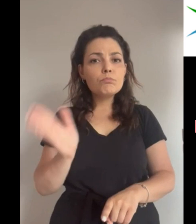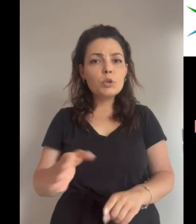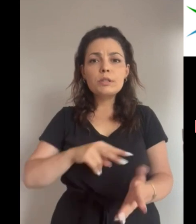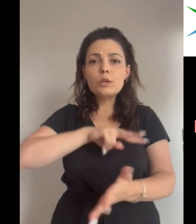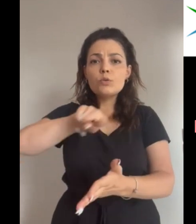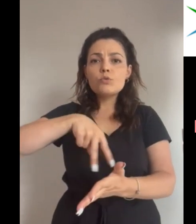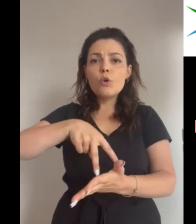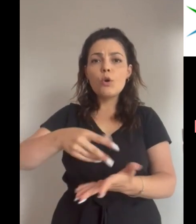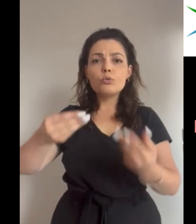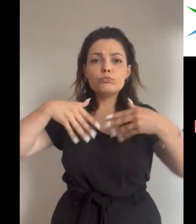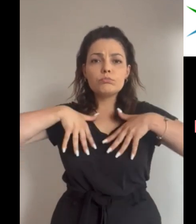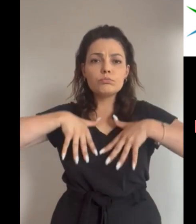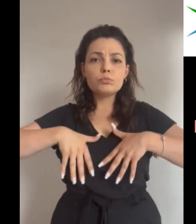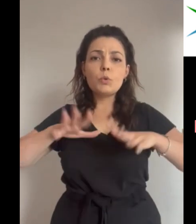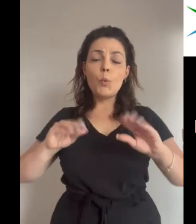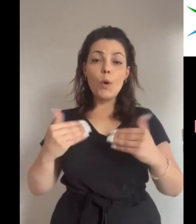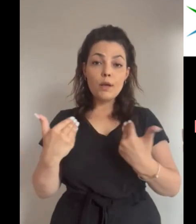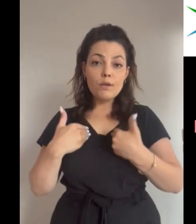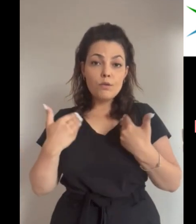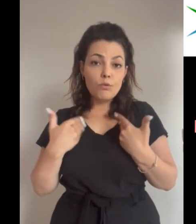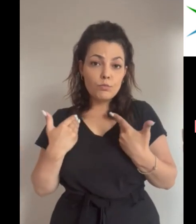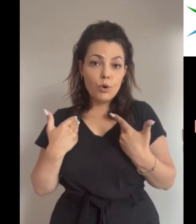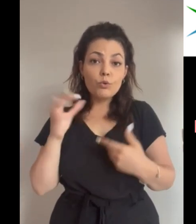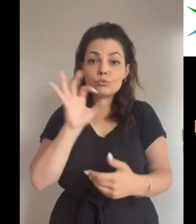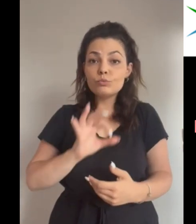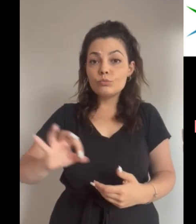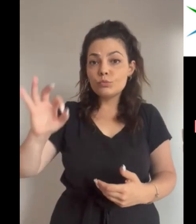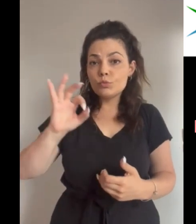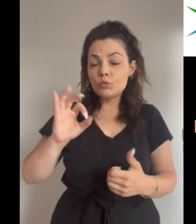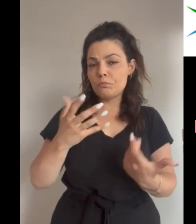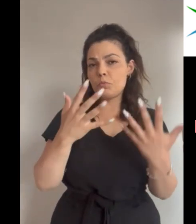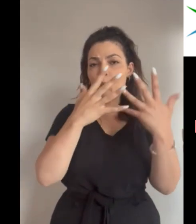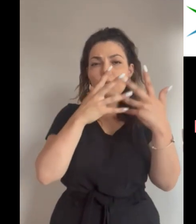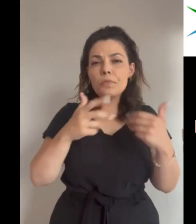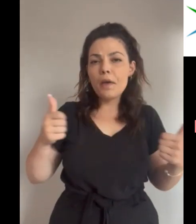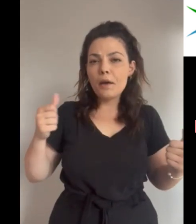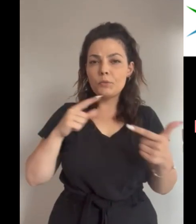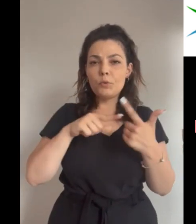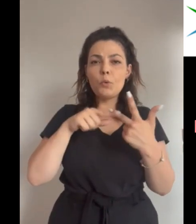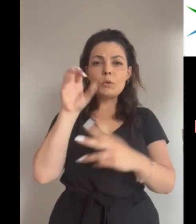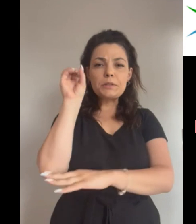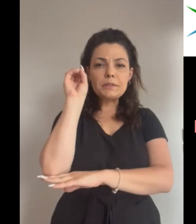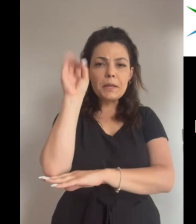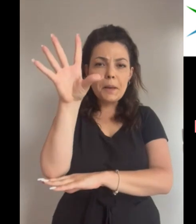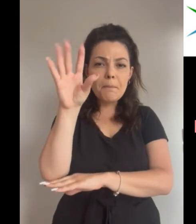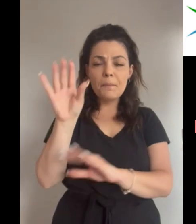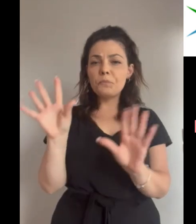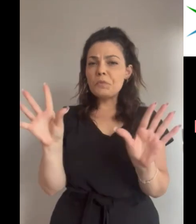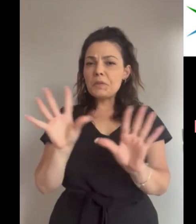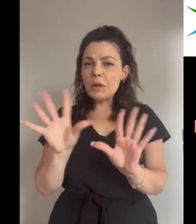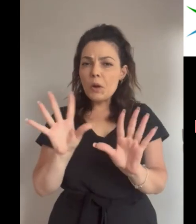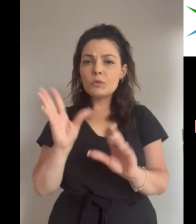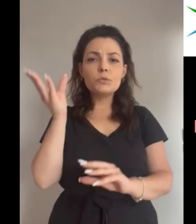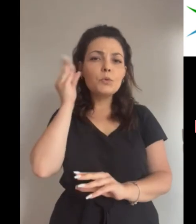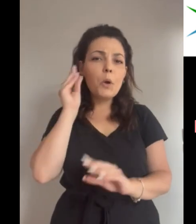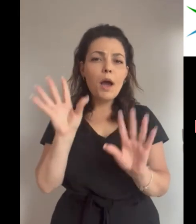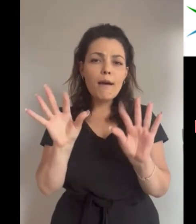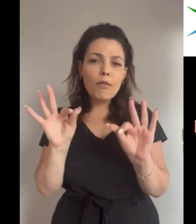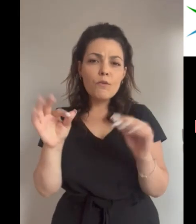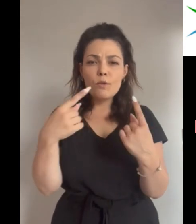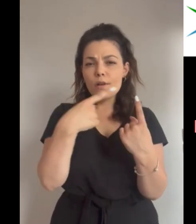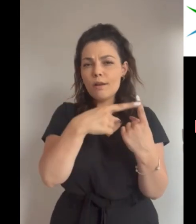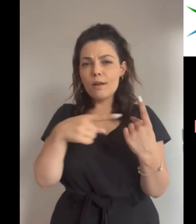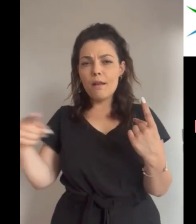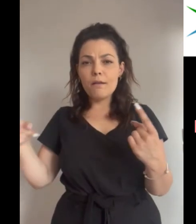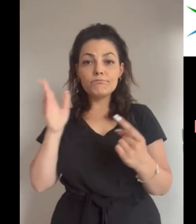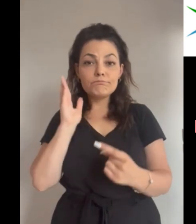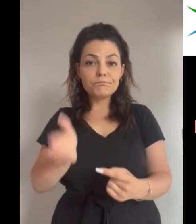θα είσαι ικανός να αναλάβεις ρόλους της υποκριτικής τέχνης στο χώρο του θεάματος, δηλαδή θέατρο, κινηματογράφο,